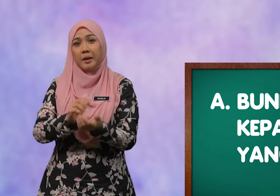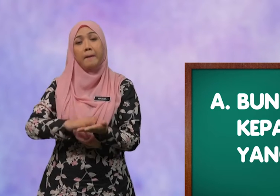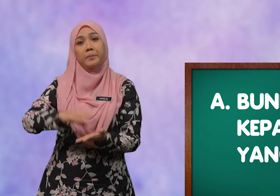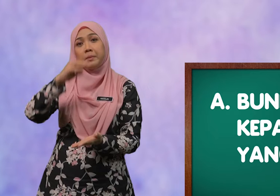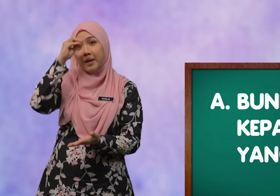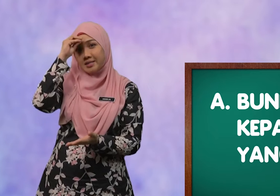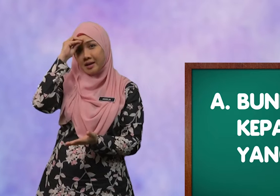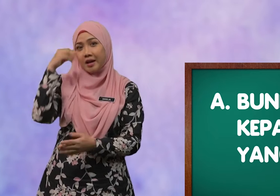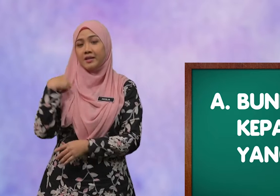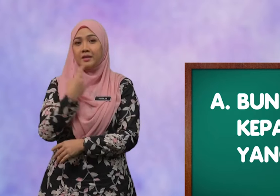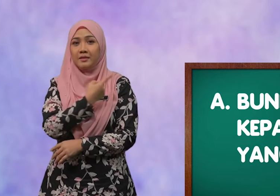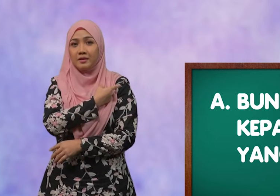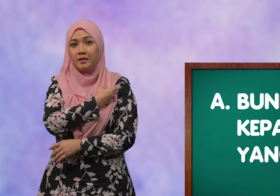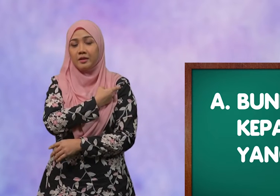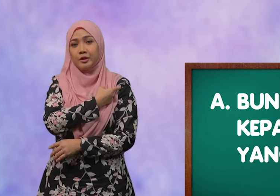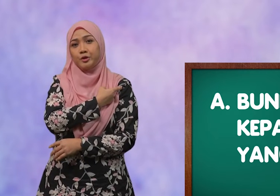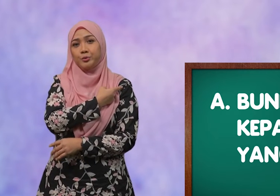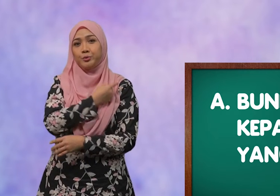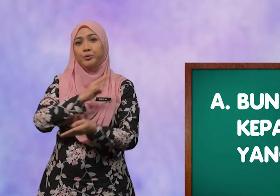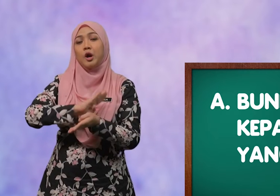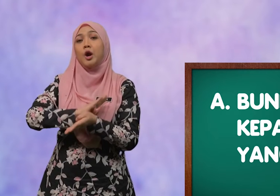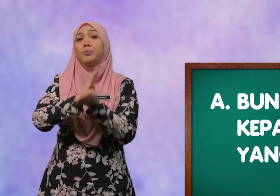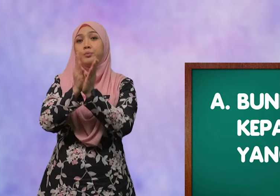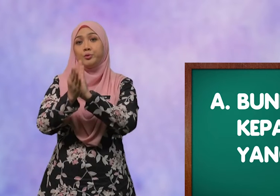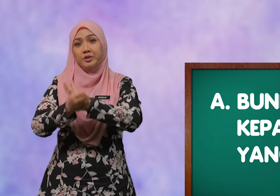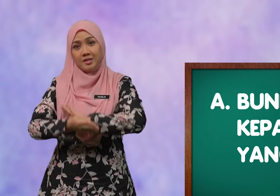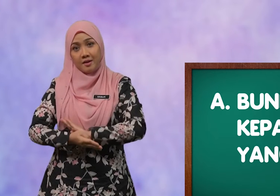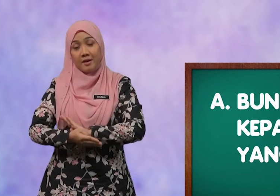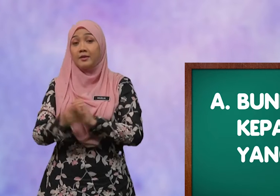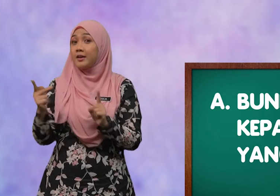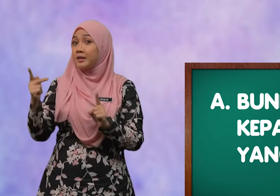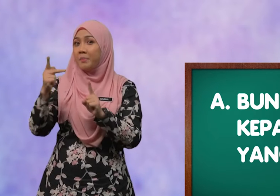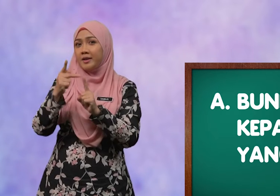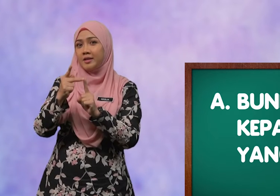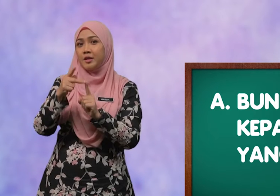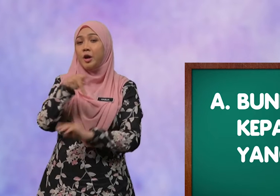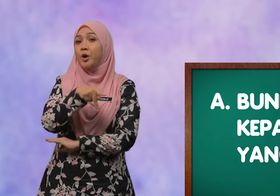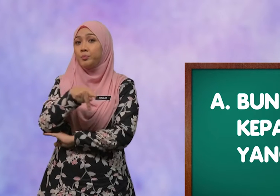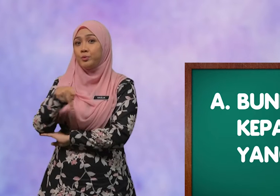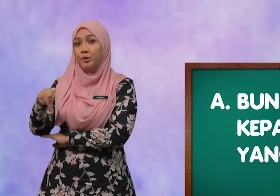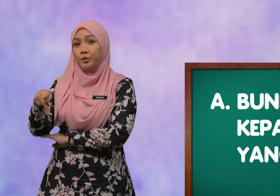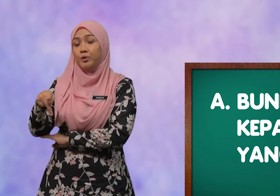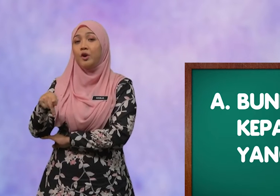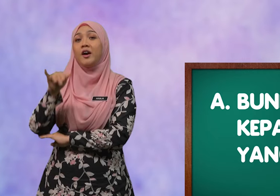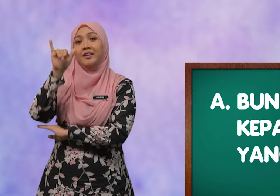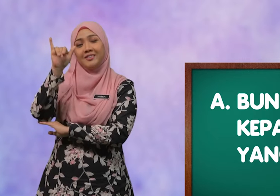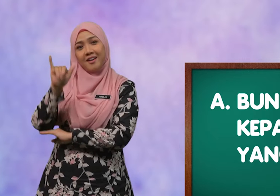Pembelajaran Kita Iaitu Bundar Kepada Puluh Yang